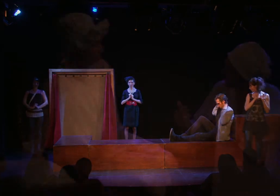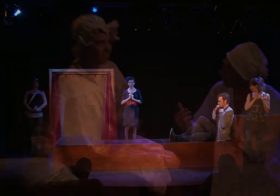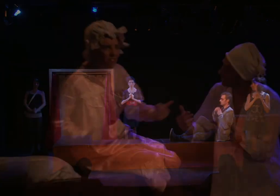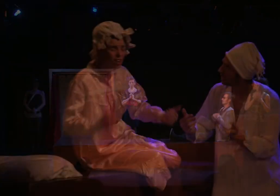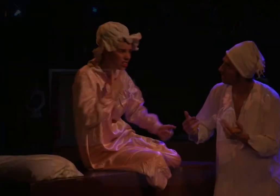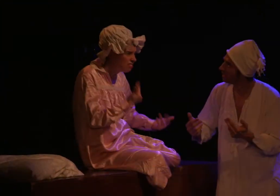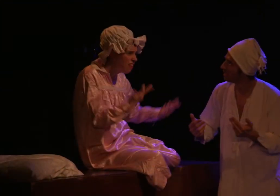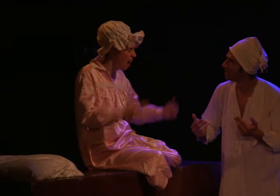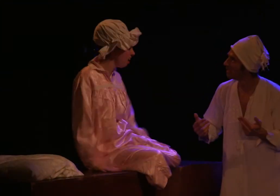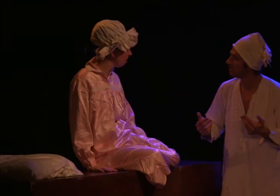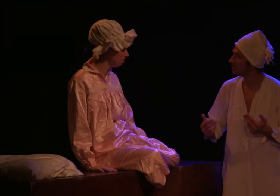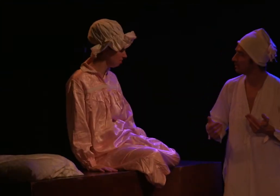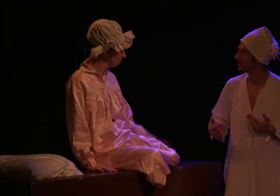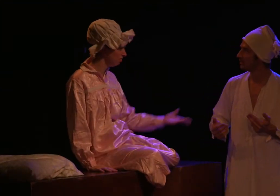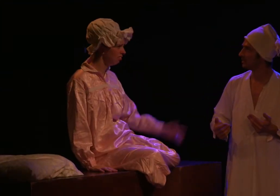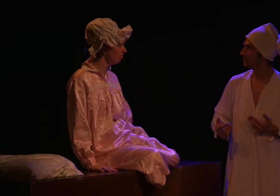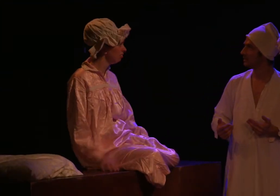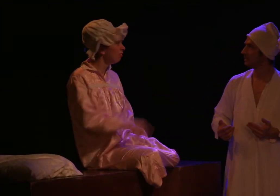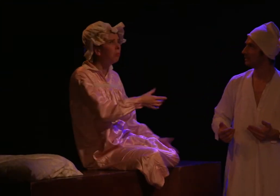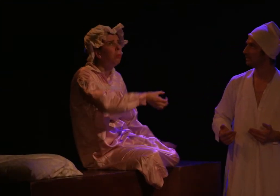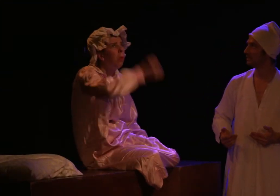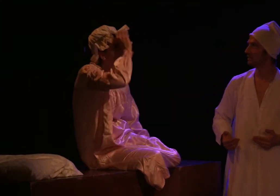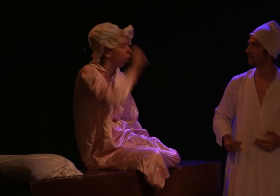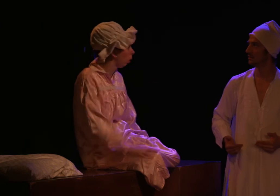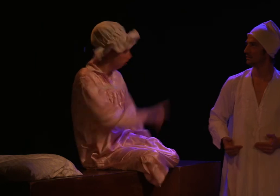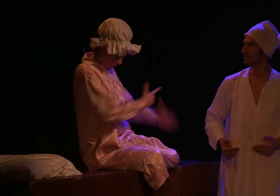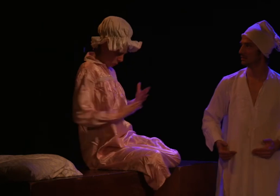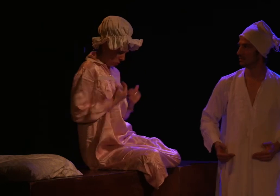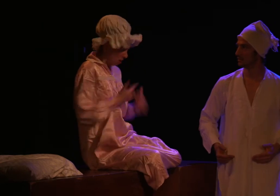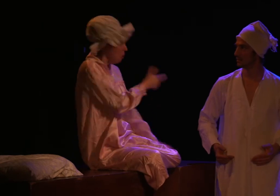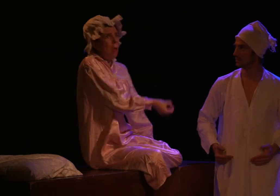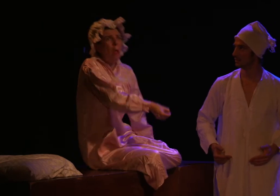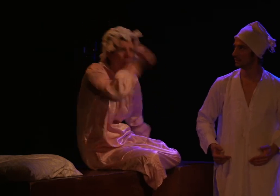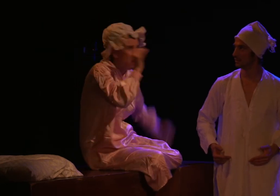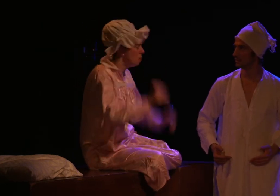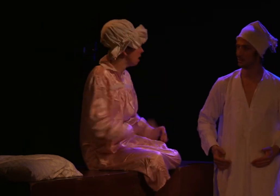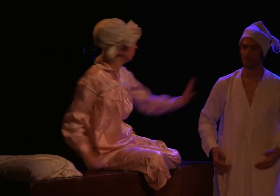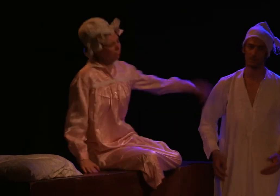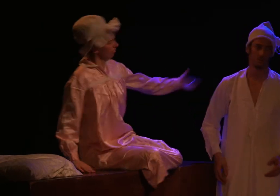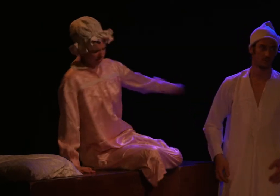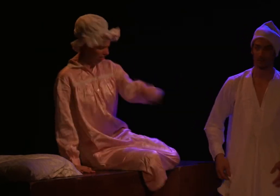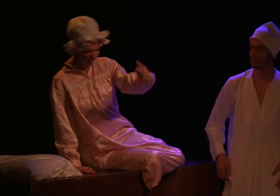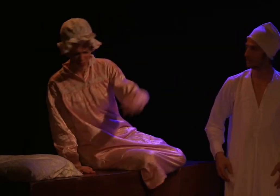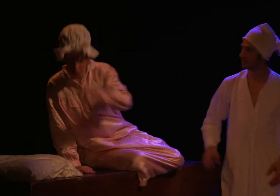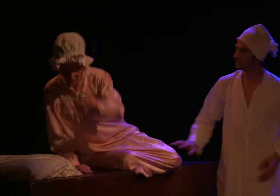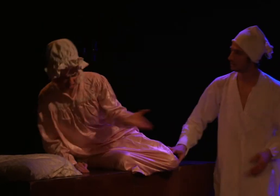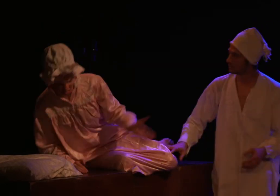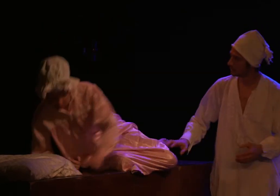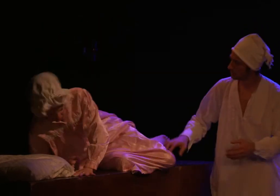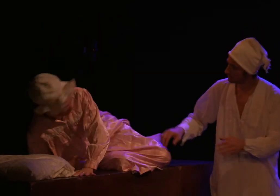Oui, je te dis, tu es incapable de rien faire, même de frictionner une femme Mais ma chérie... Oh,